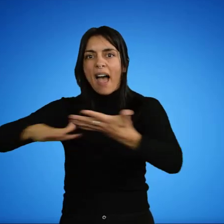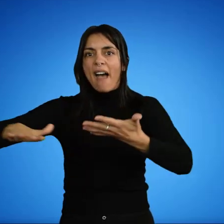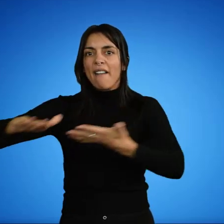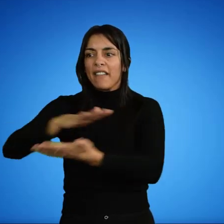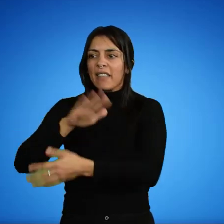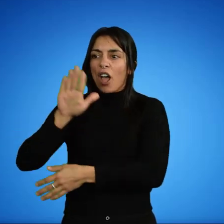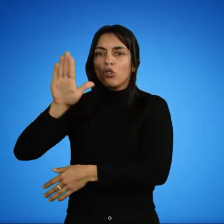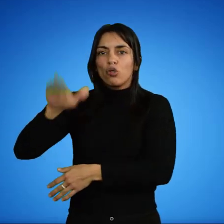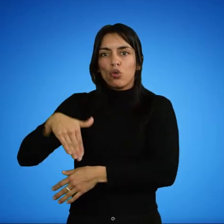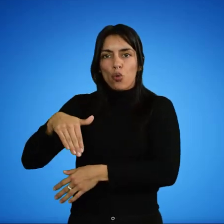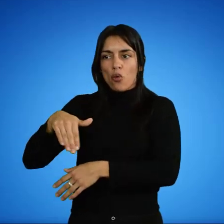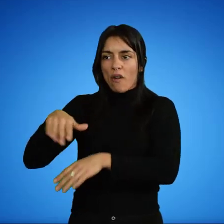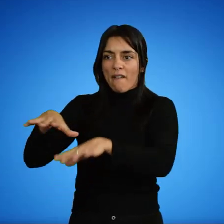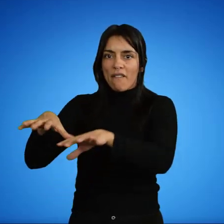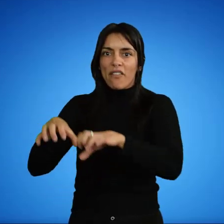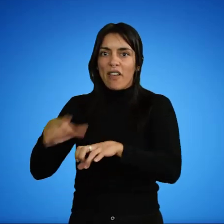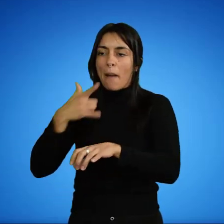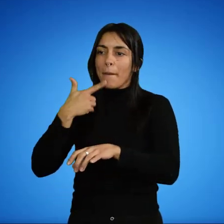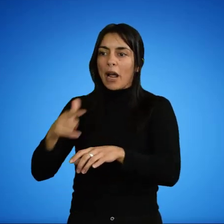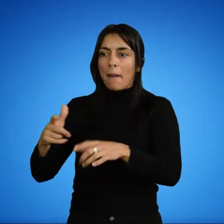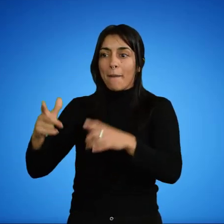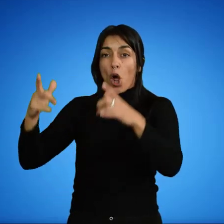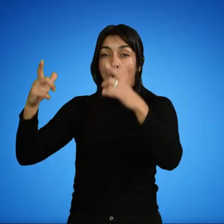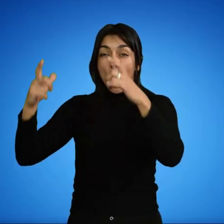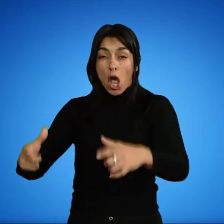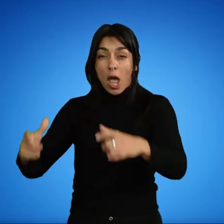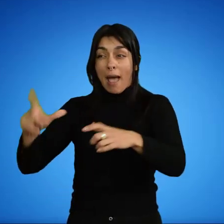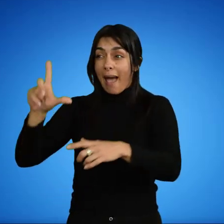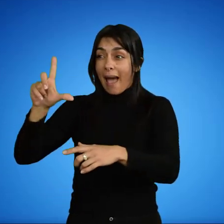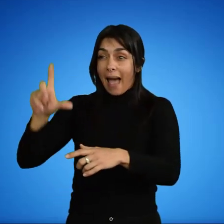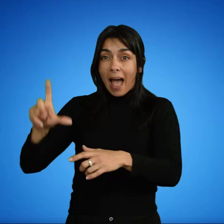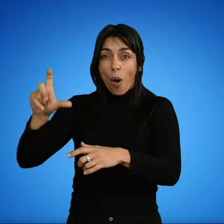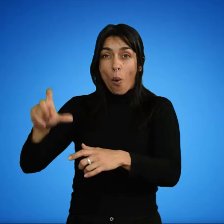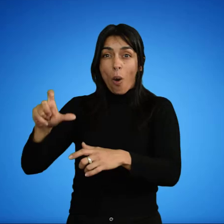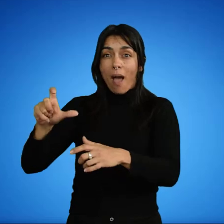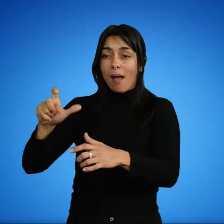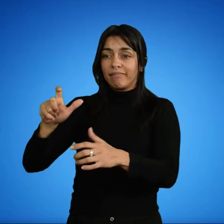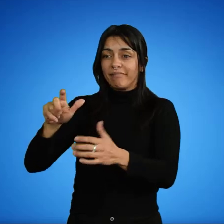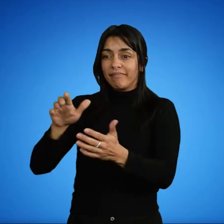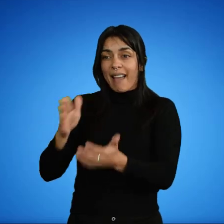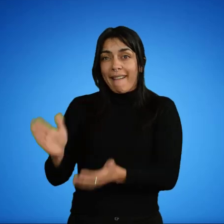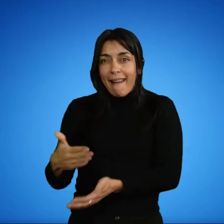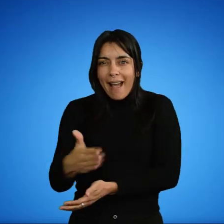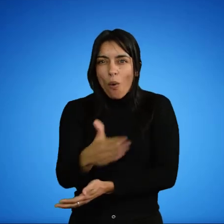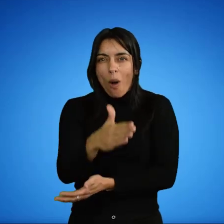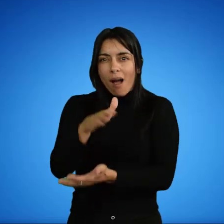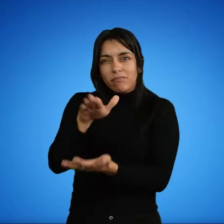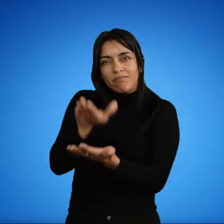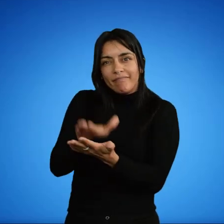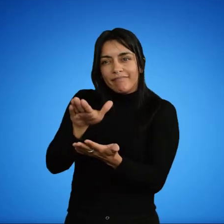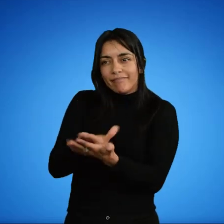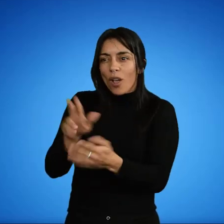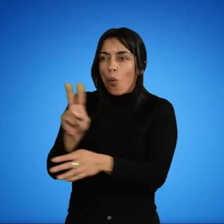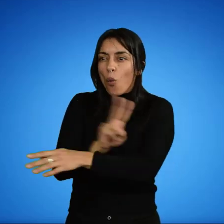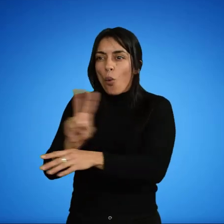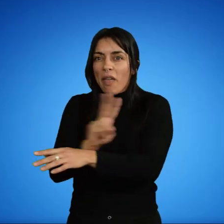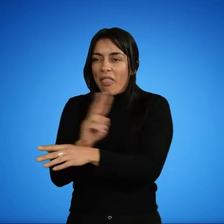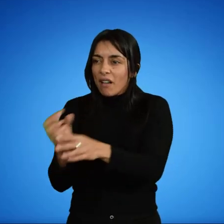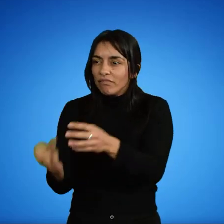En las charcas, los renacuajos controlan el crecimiento de las algas, permitiendo la existencia de oxígeno para